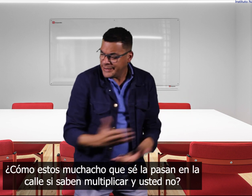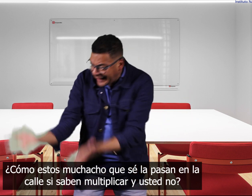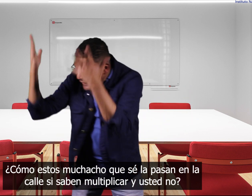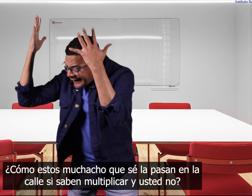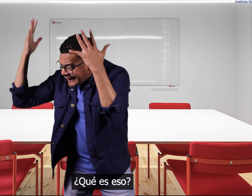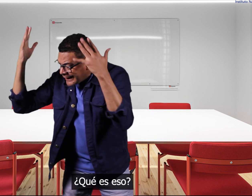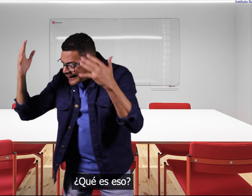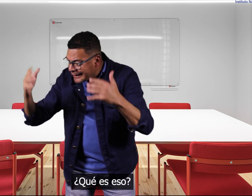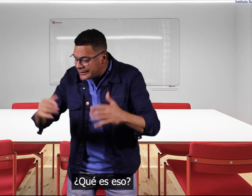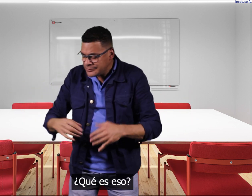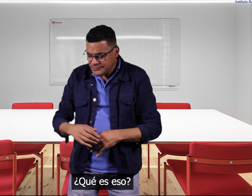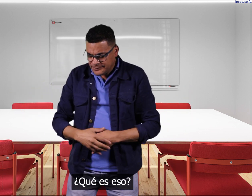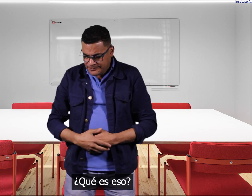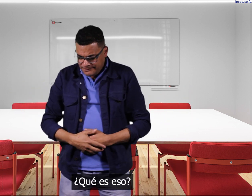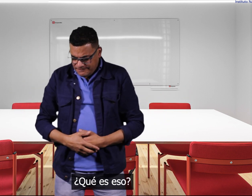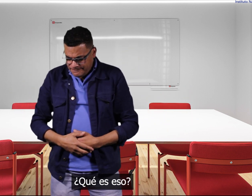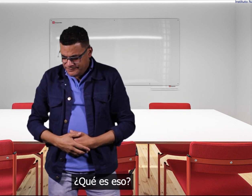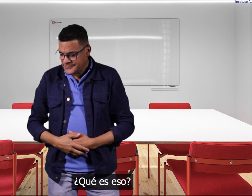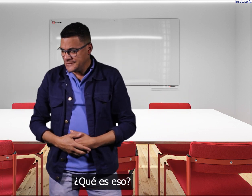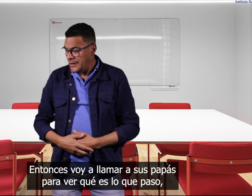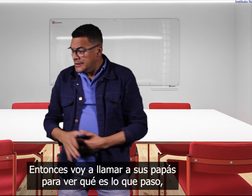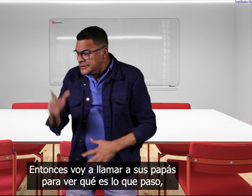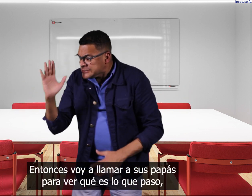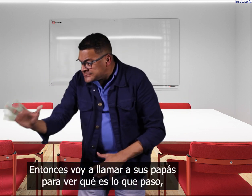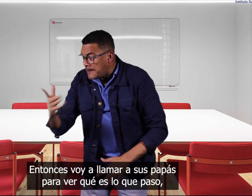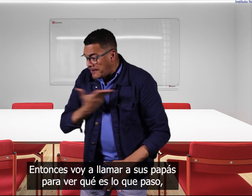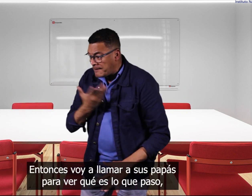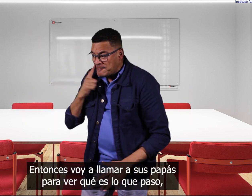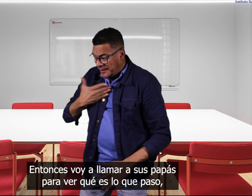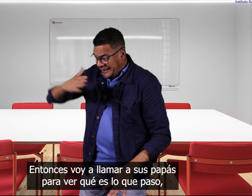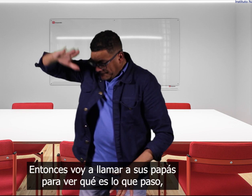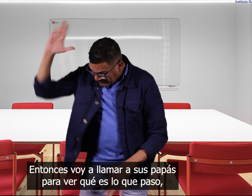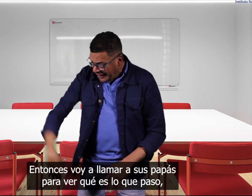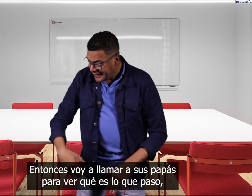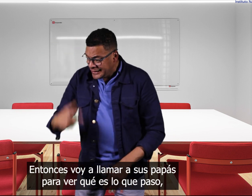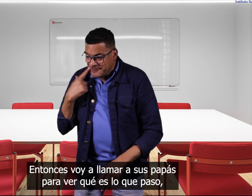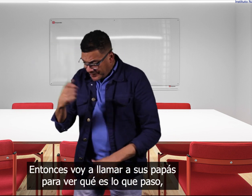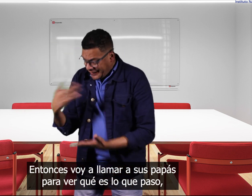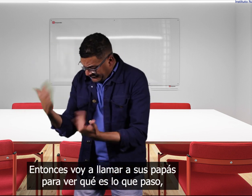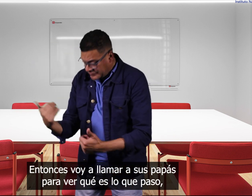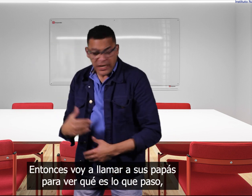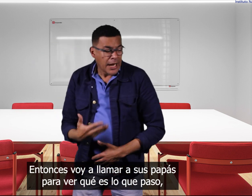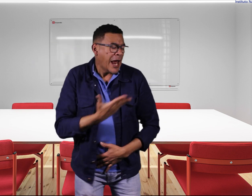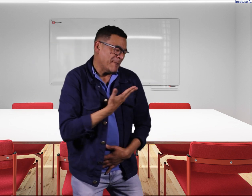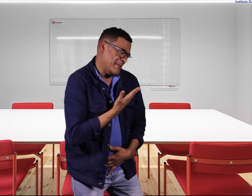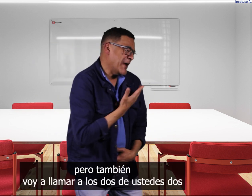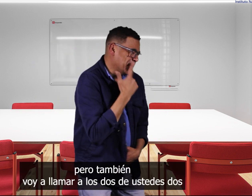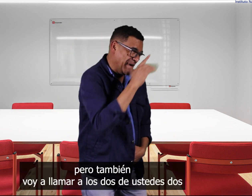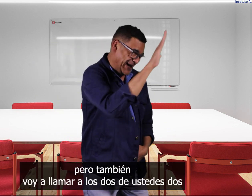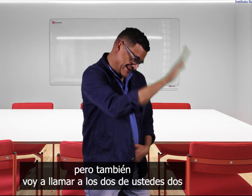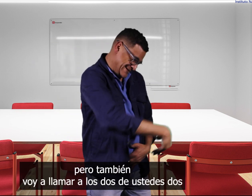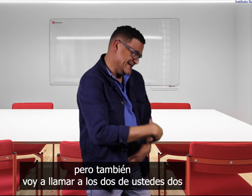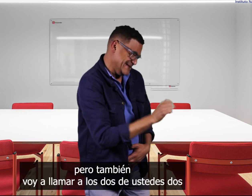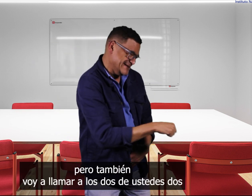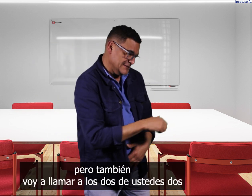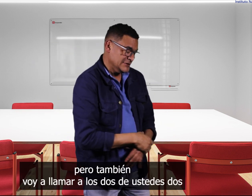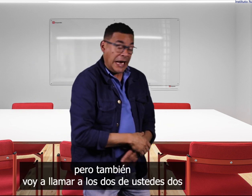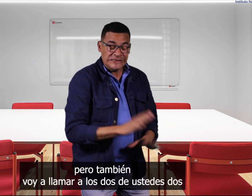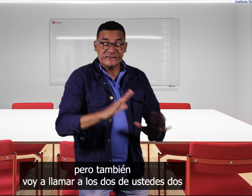y usted no qué es eso entonces voy a llamar a sus papás para ver qué es lo que pasó pero también voy a llamar a los de ustedes dos